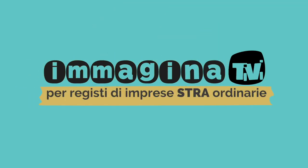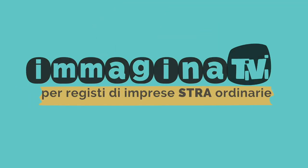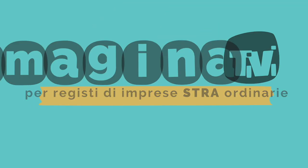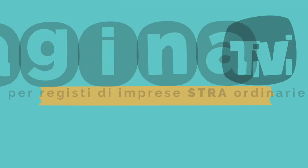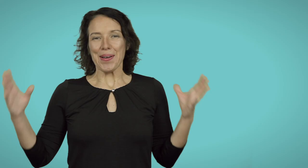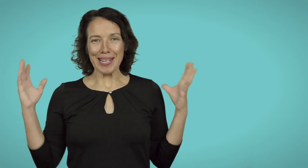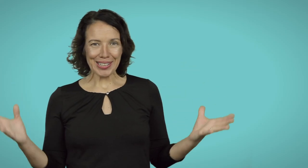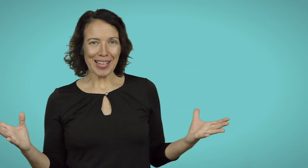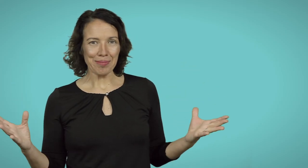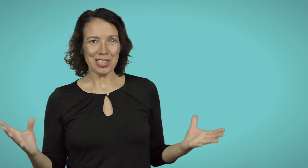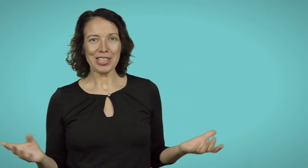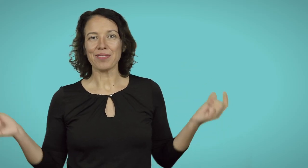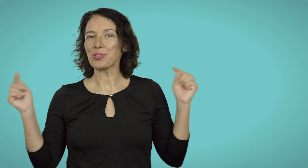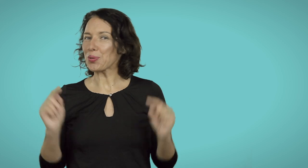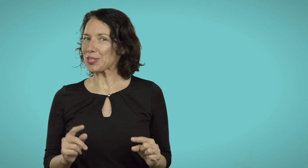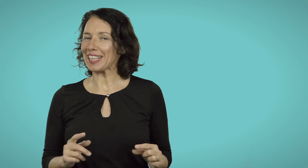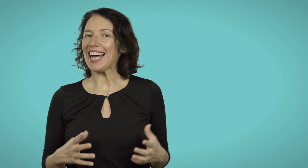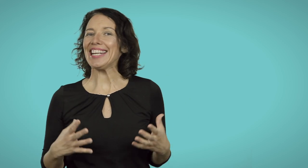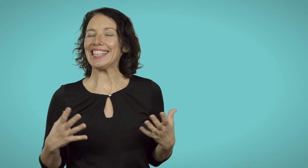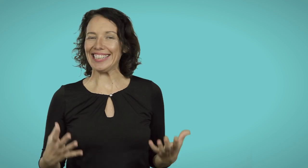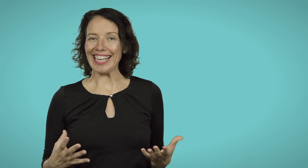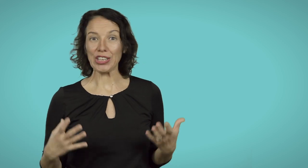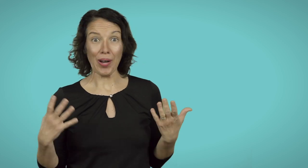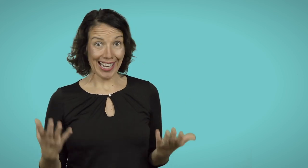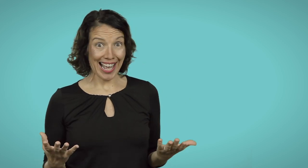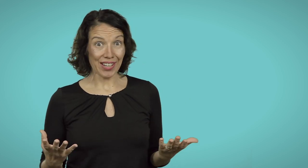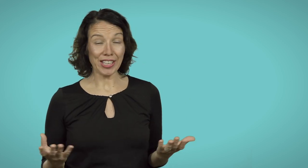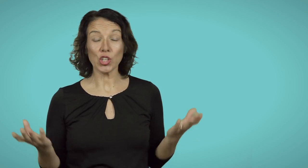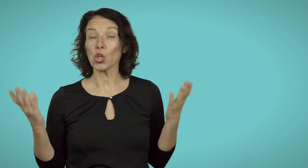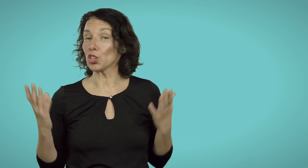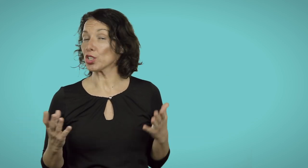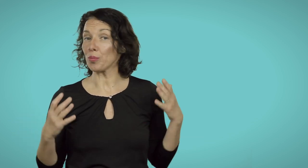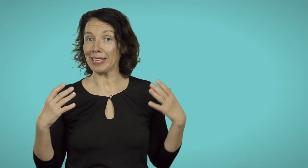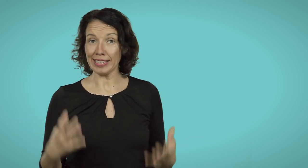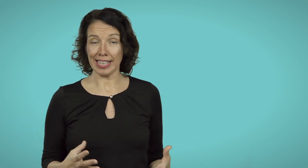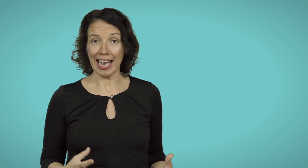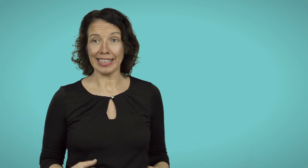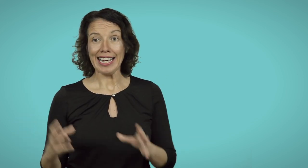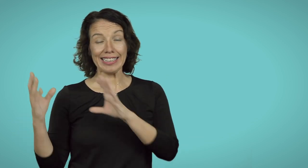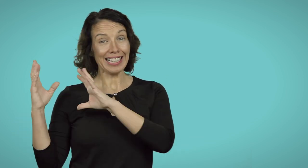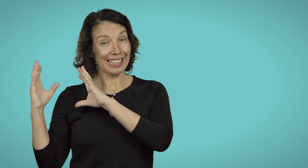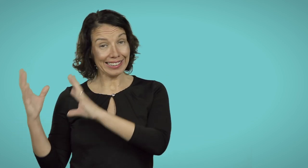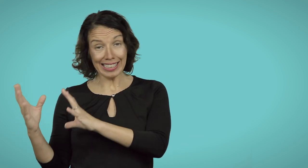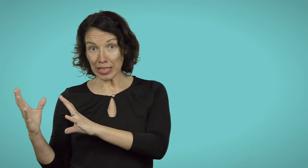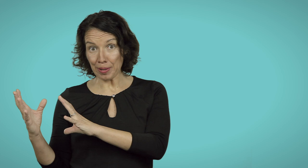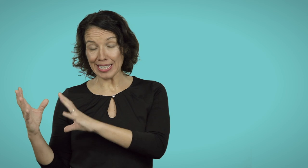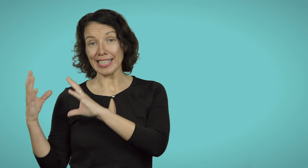Ben ritrovati immaginativi su questo canale dedicato a creare video con gli strumenti che hai, dalle riprese